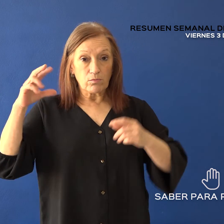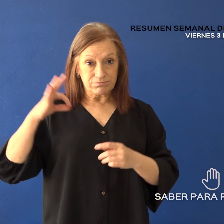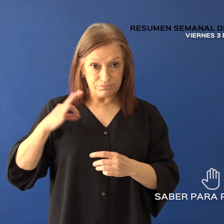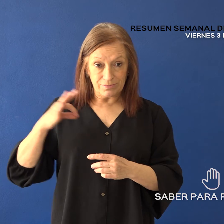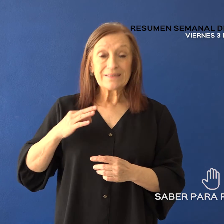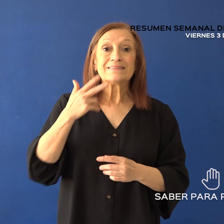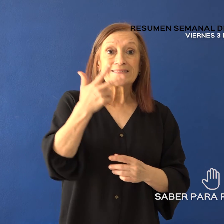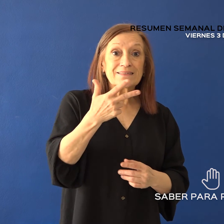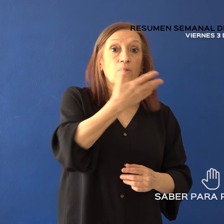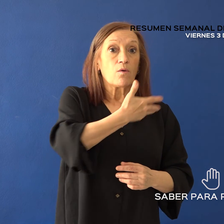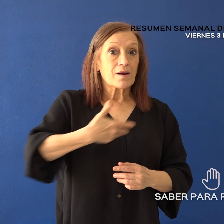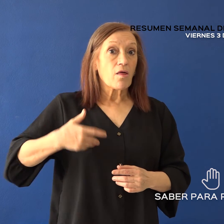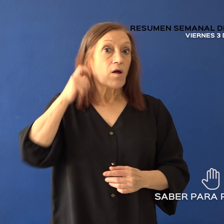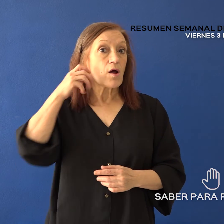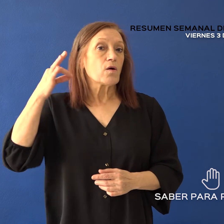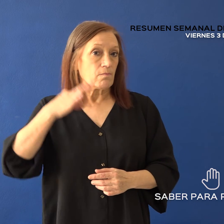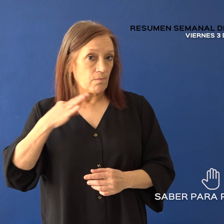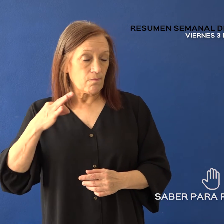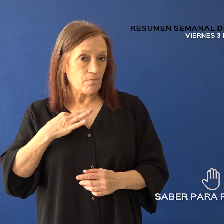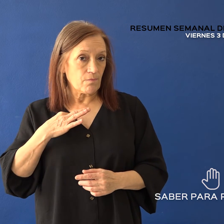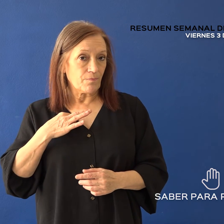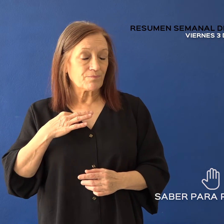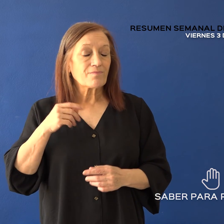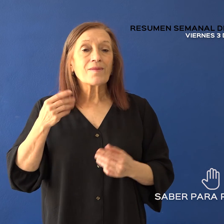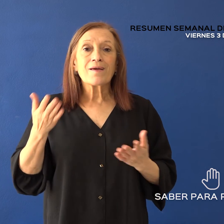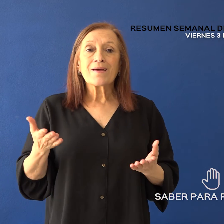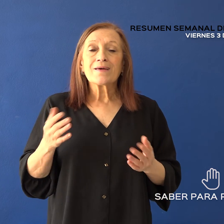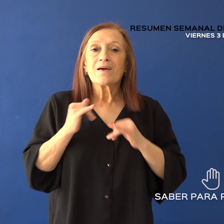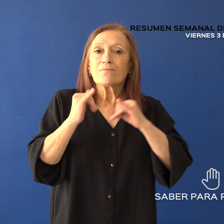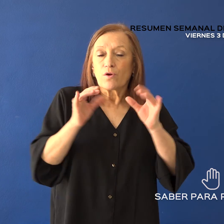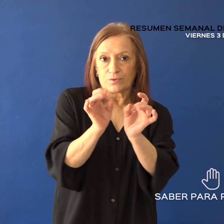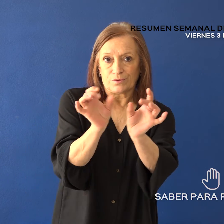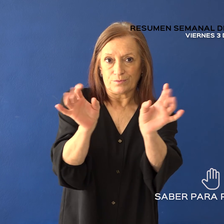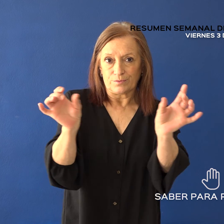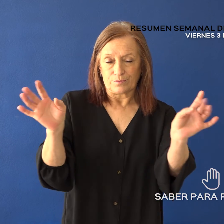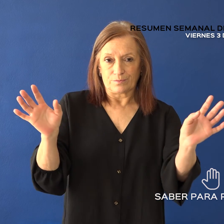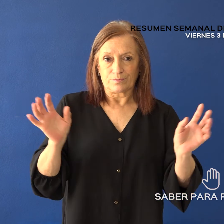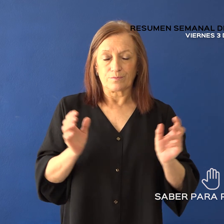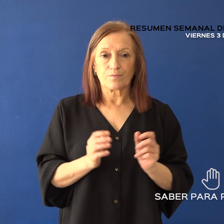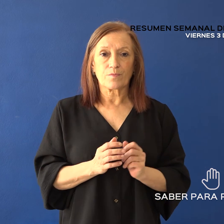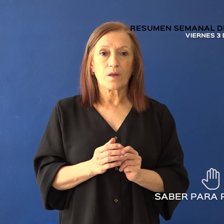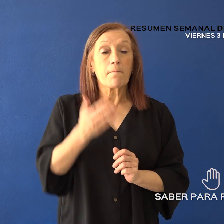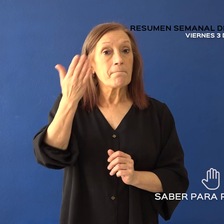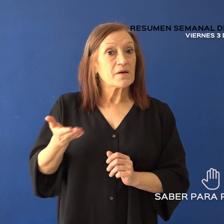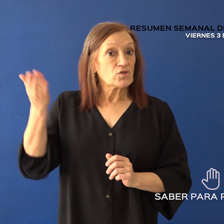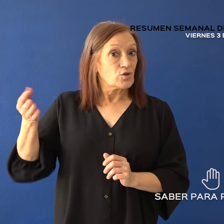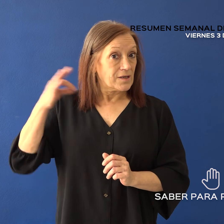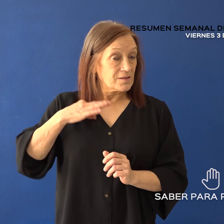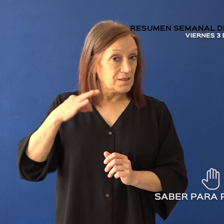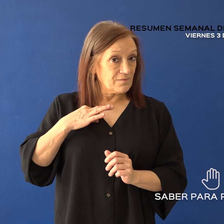en Gobernador Gregores. Esta es la situación epidemiológica. Casos activos El